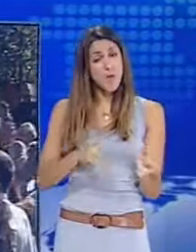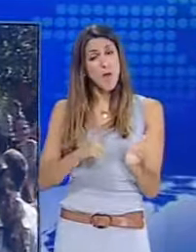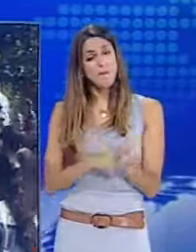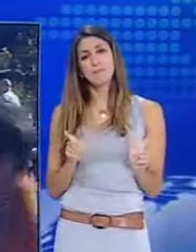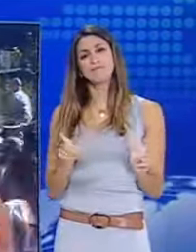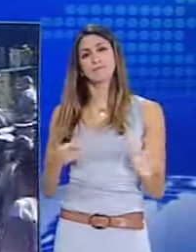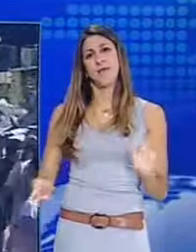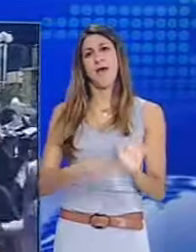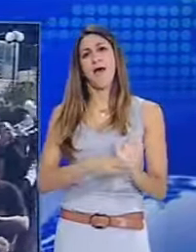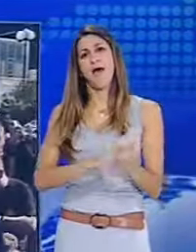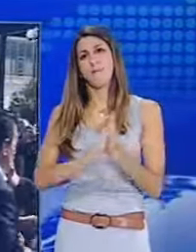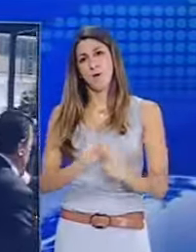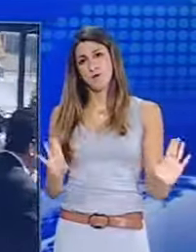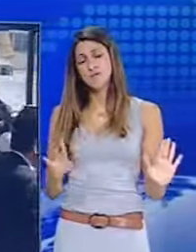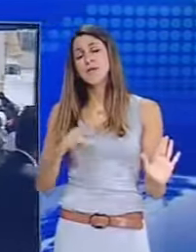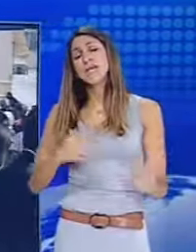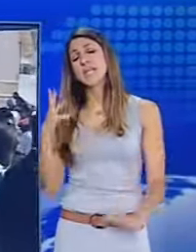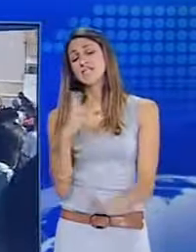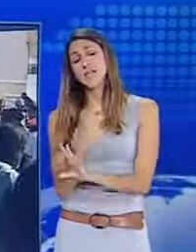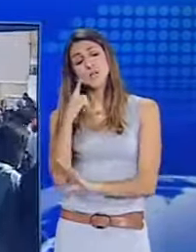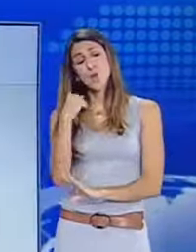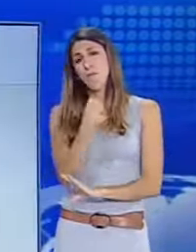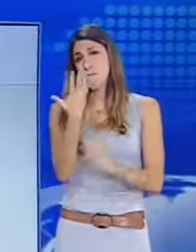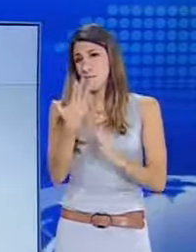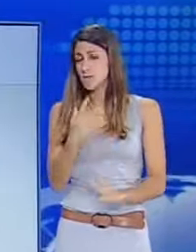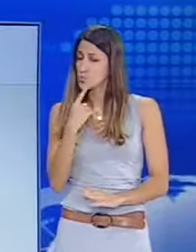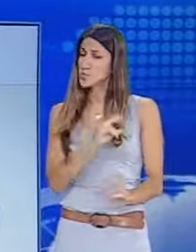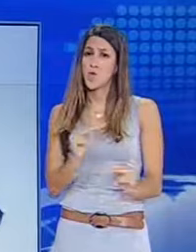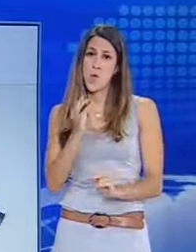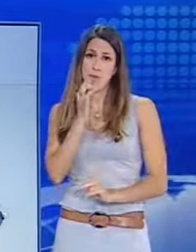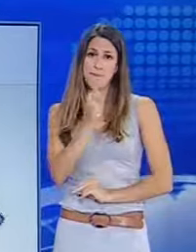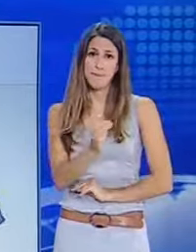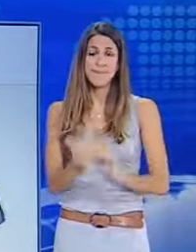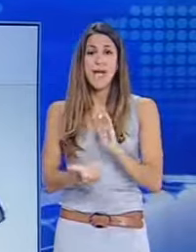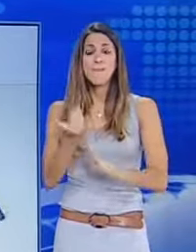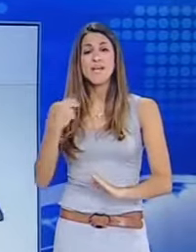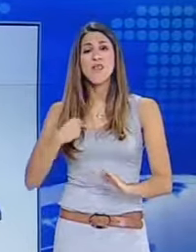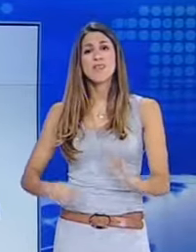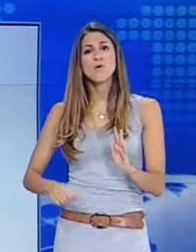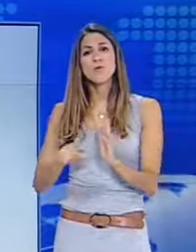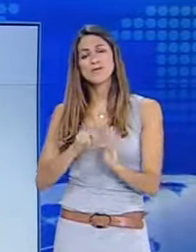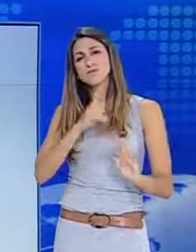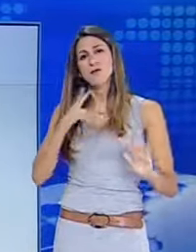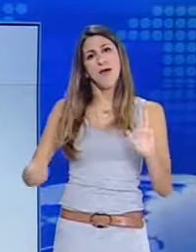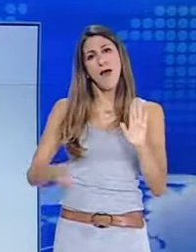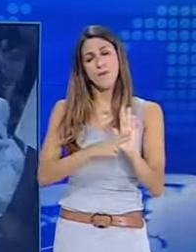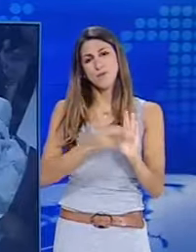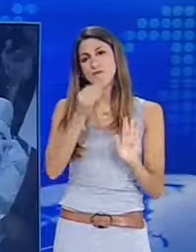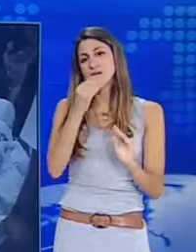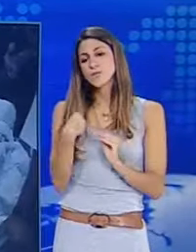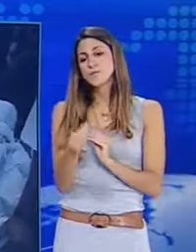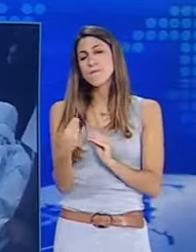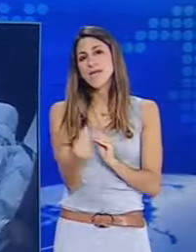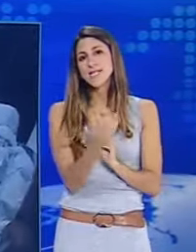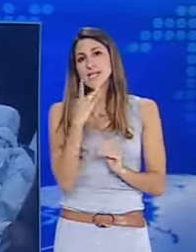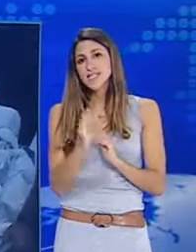δημόσια ασφάλεια και τη γνωμοδότηση του Ισαγγελέα του Αρείου Πάγου. Είχε προηγηθεί η απαγόρευση από το Δήμο Αθηναίων της διανομής τροφίμων από